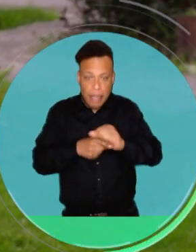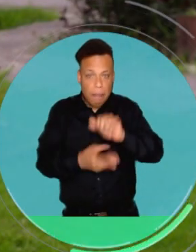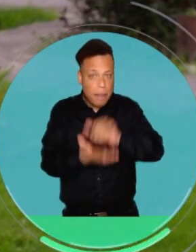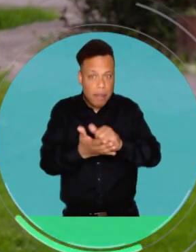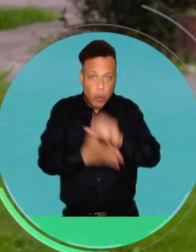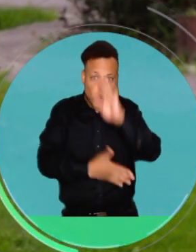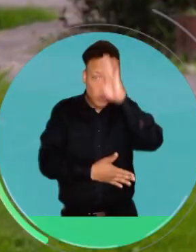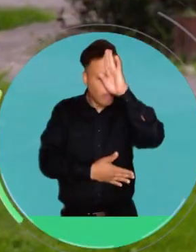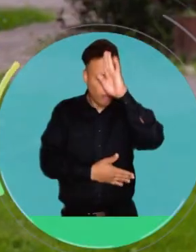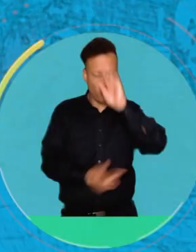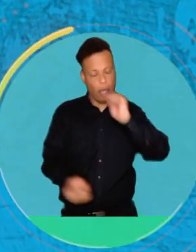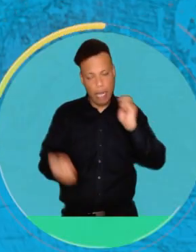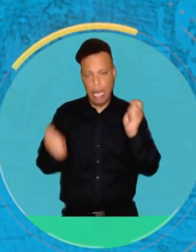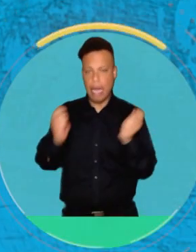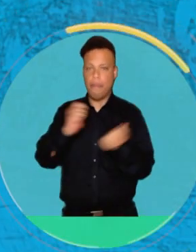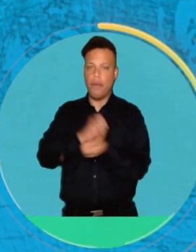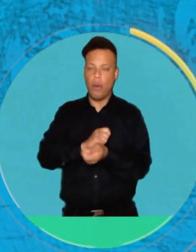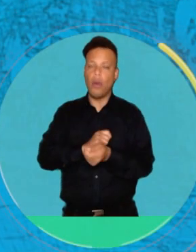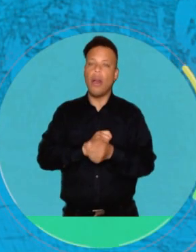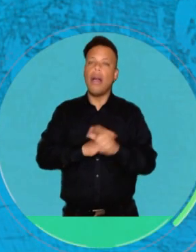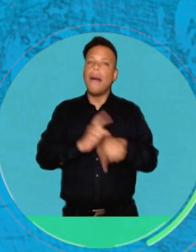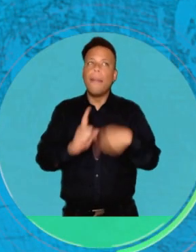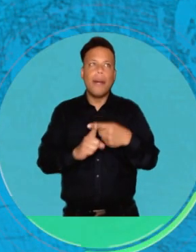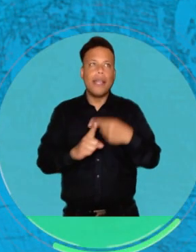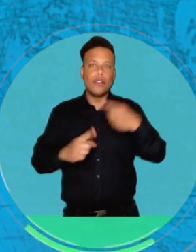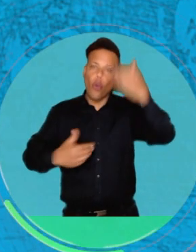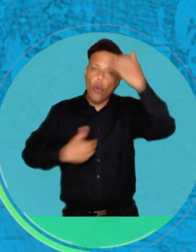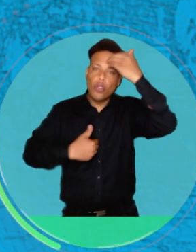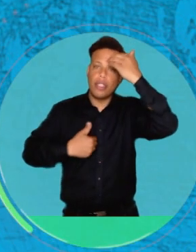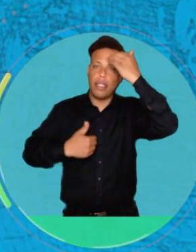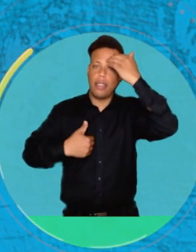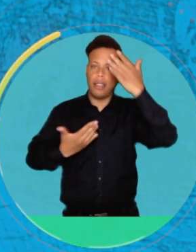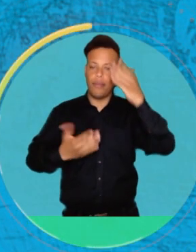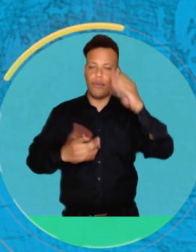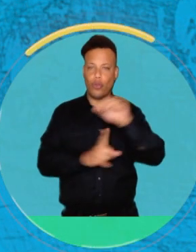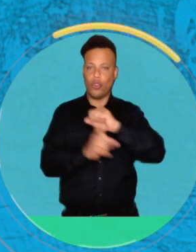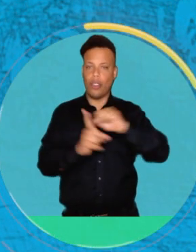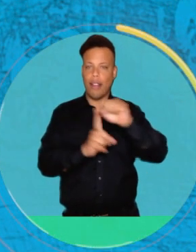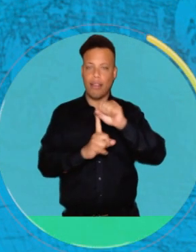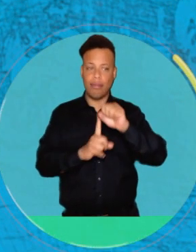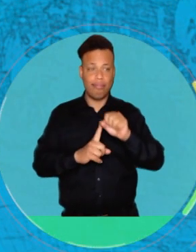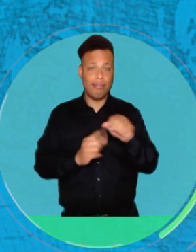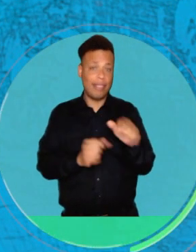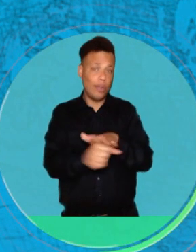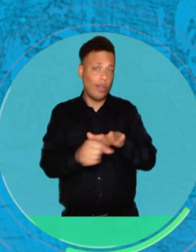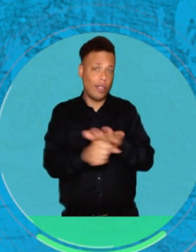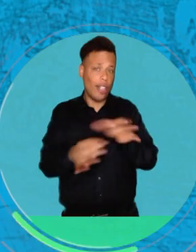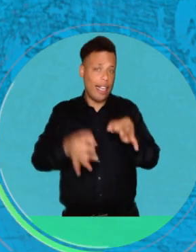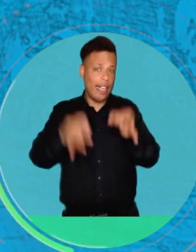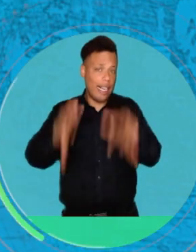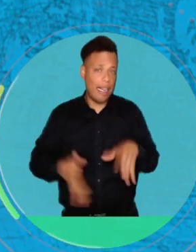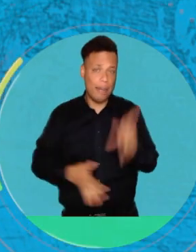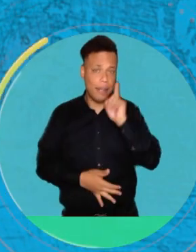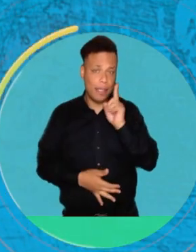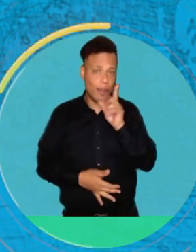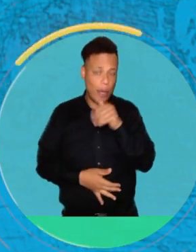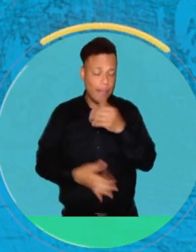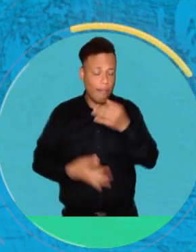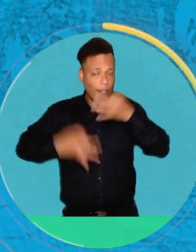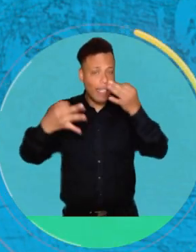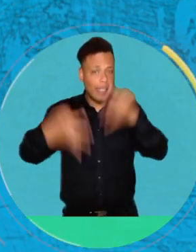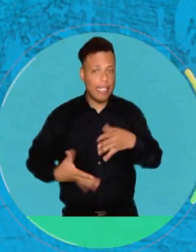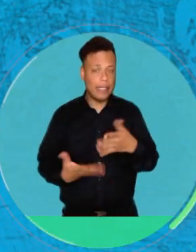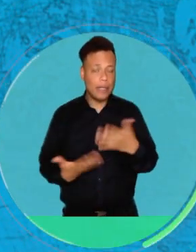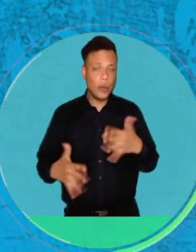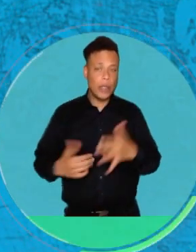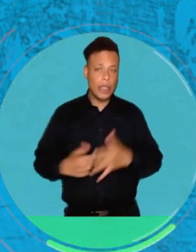prácticas, nos toca empezar a ser más conscientes también como sociedad de que es una realidad. Sí,